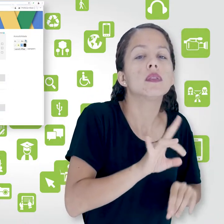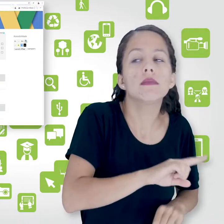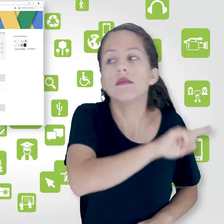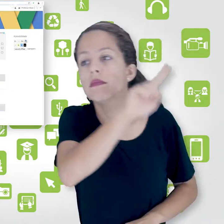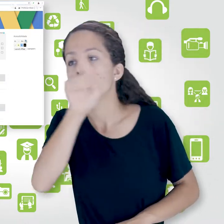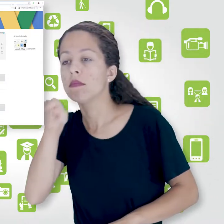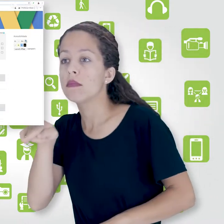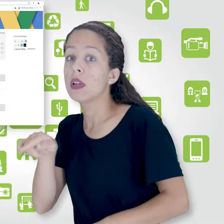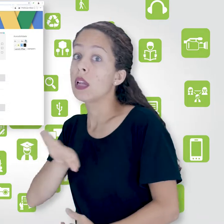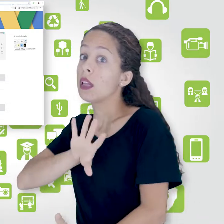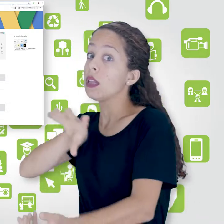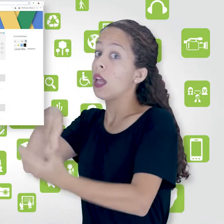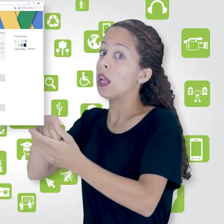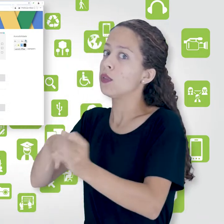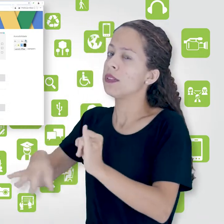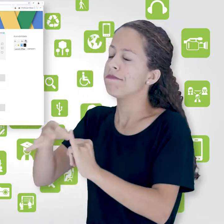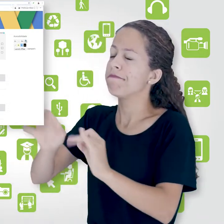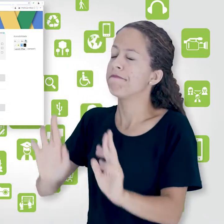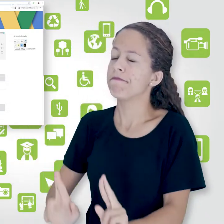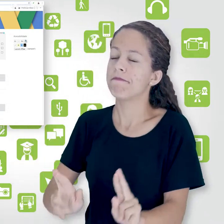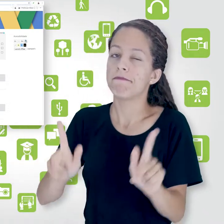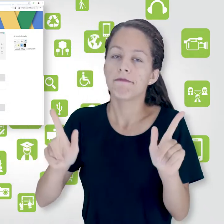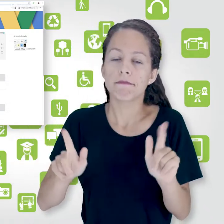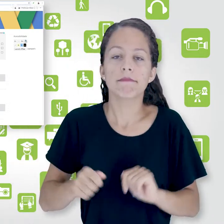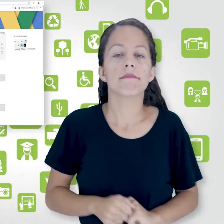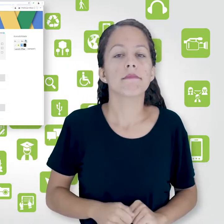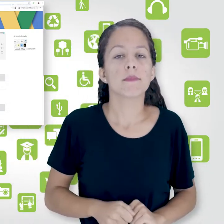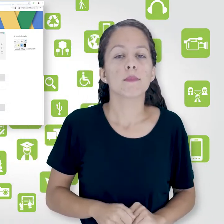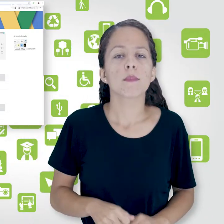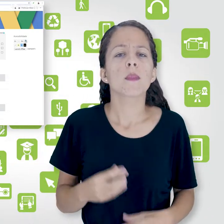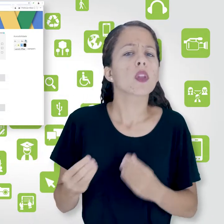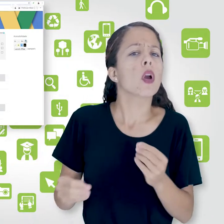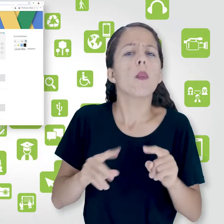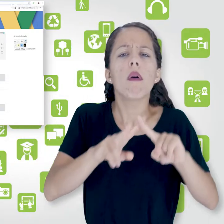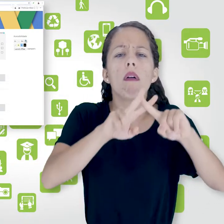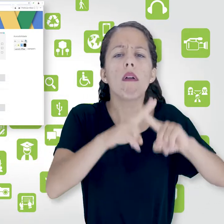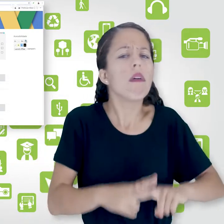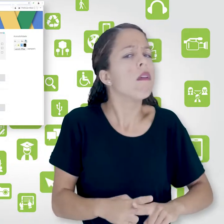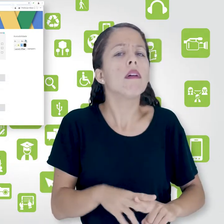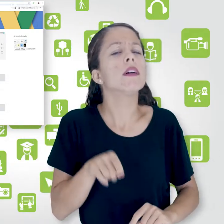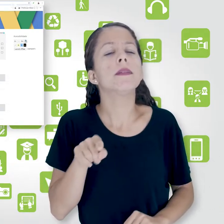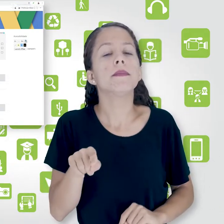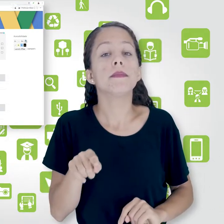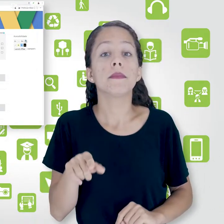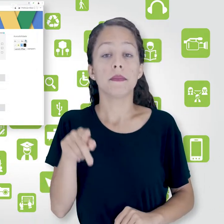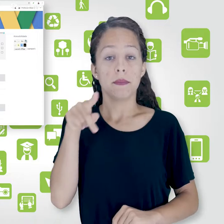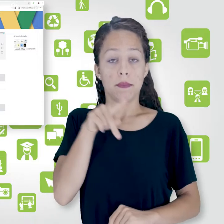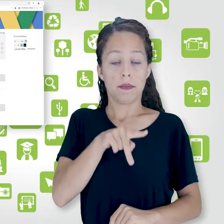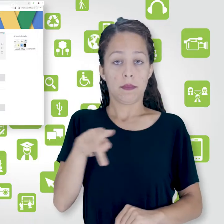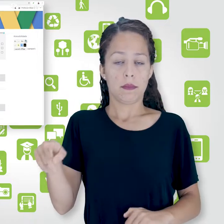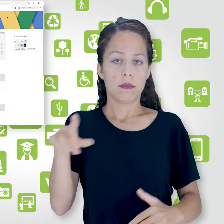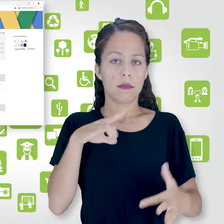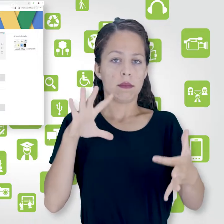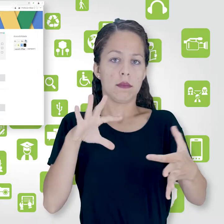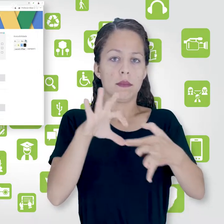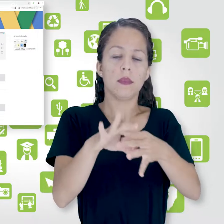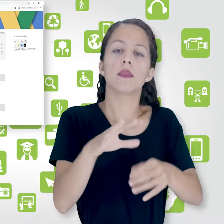Mas, em termos de Moodle, elas funcionam muito parecidas. Então, pra poder editar essa plataforma, esse professor aqui tá logado como professor desse